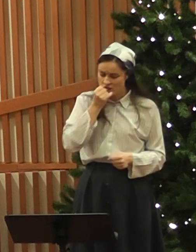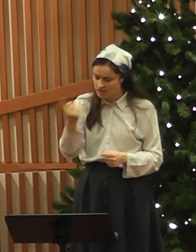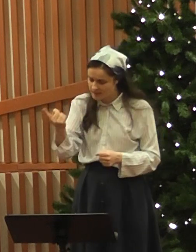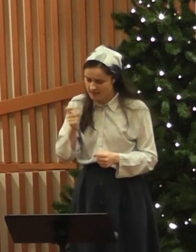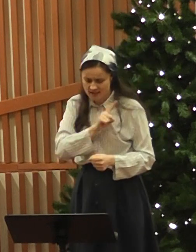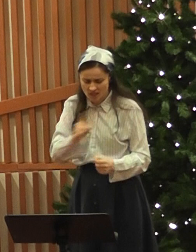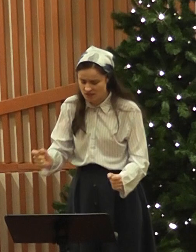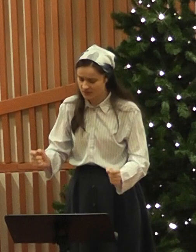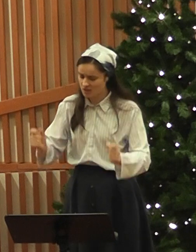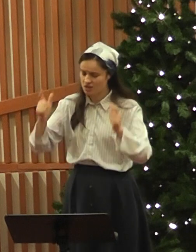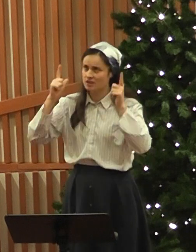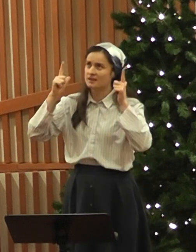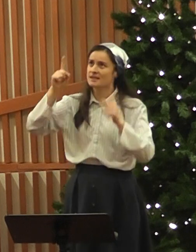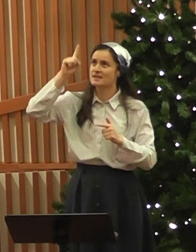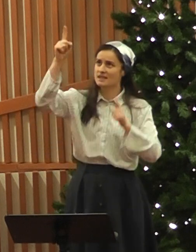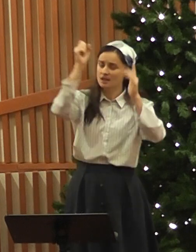Profeția s-a împlimit.